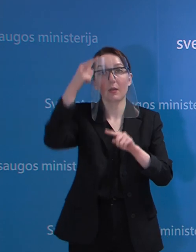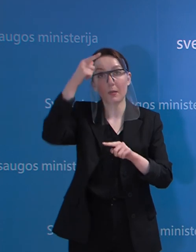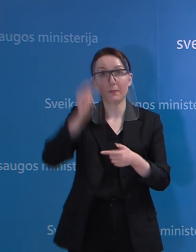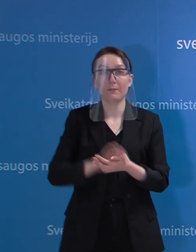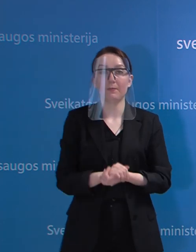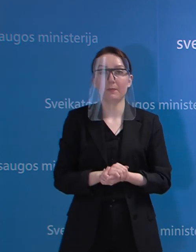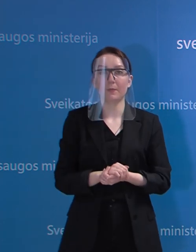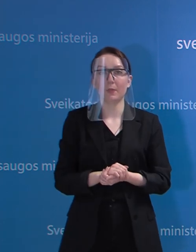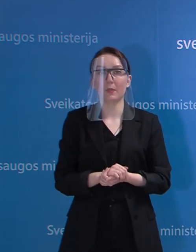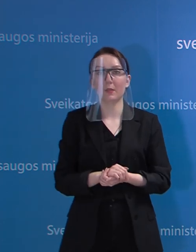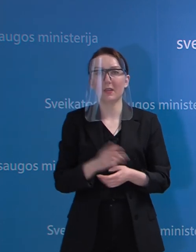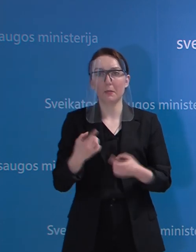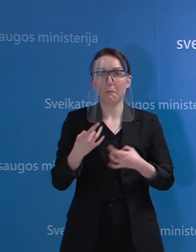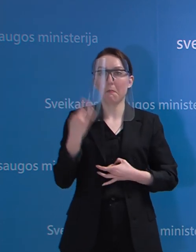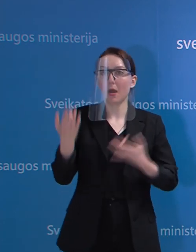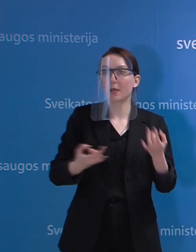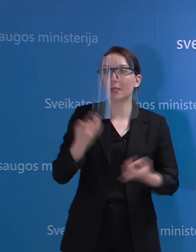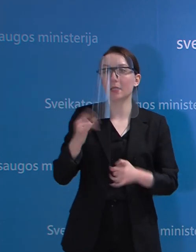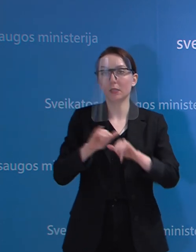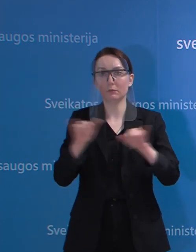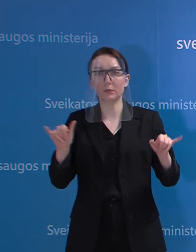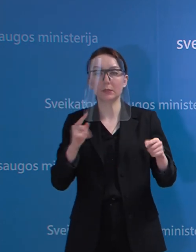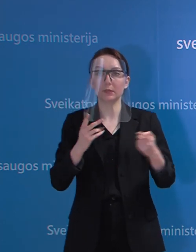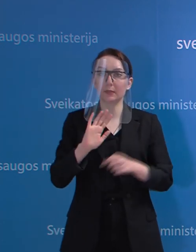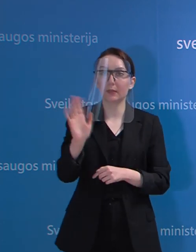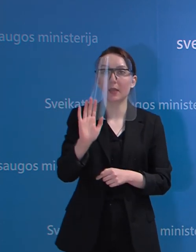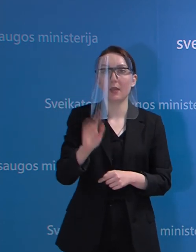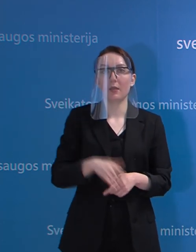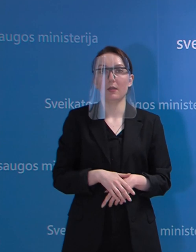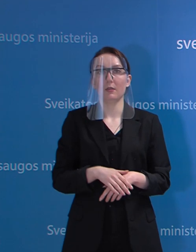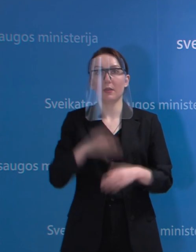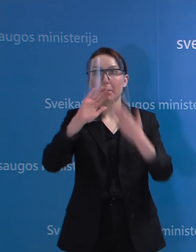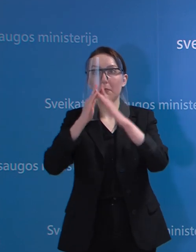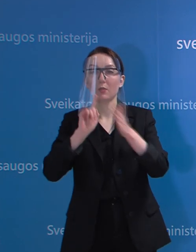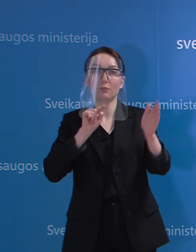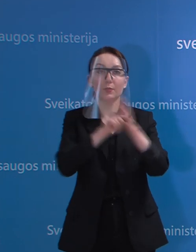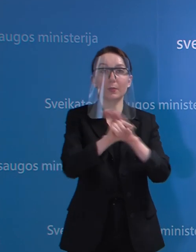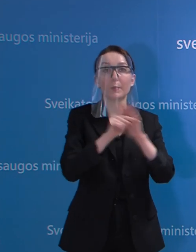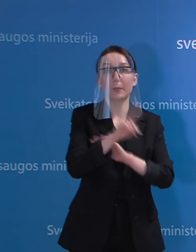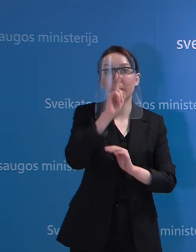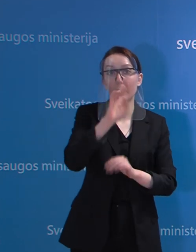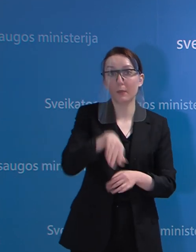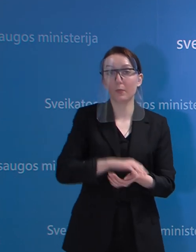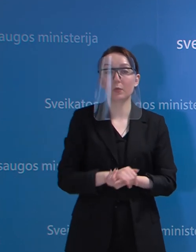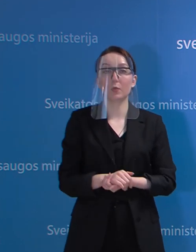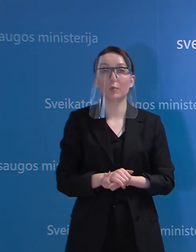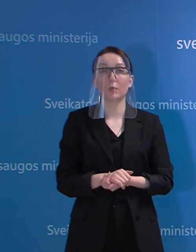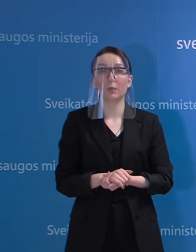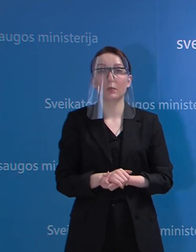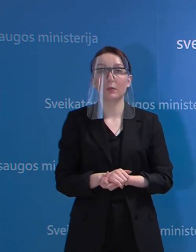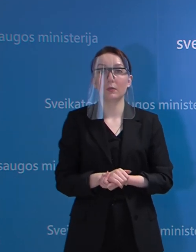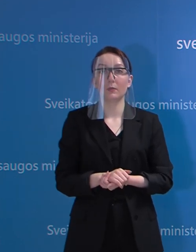nekiltų tam tikrų panikos elementų, kad žmonės nepradėtų įdėti tarp miestų, kur bus